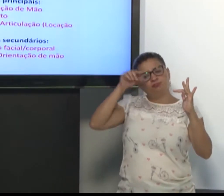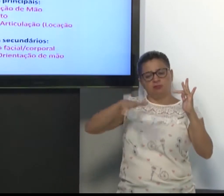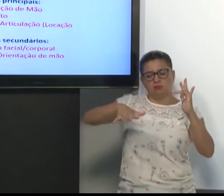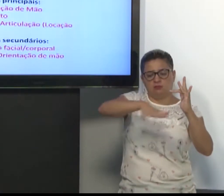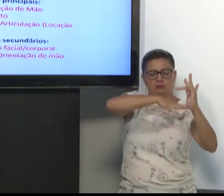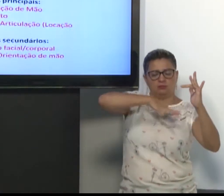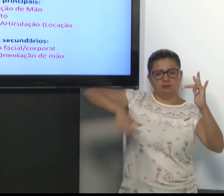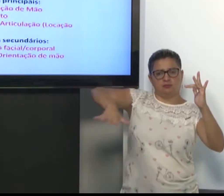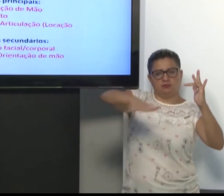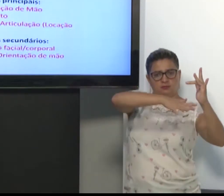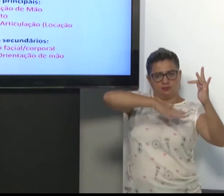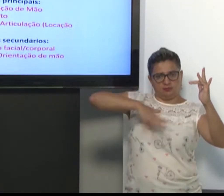neutro.